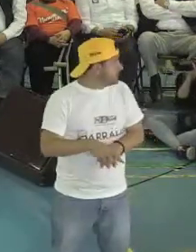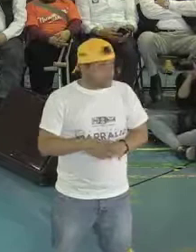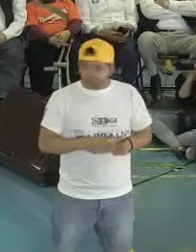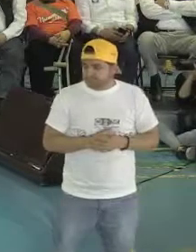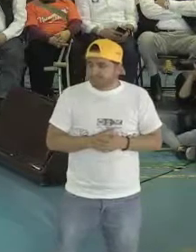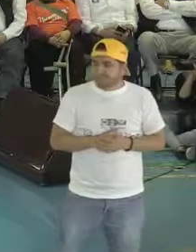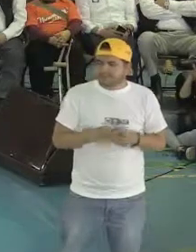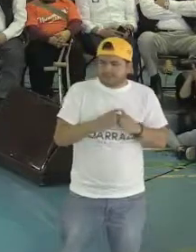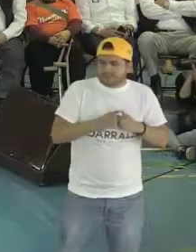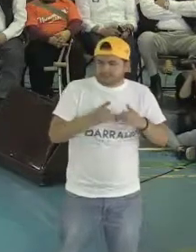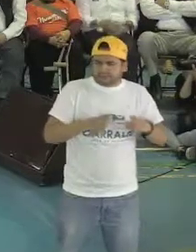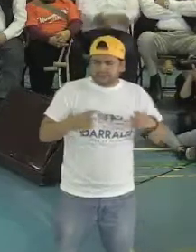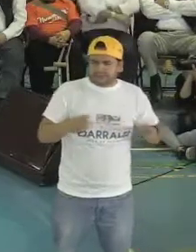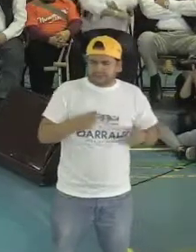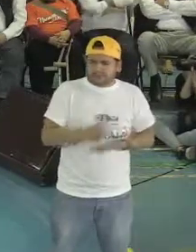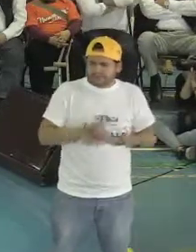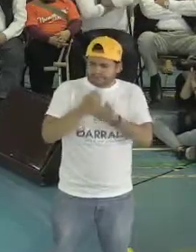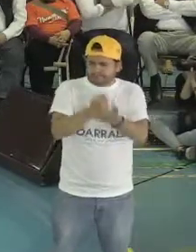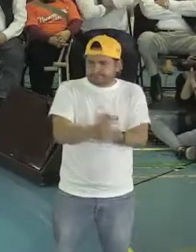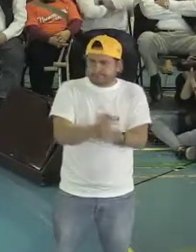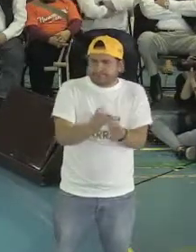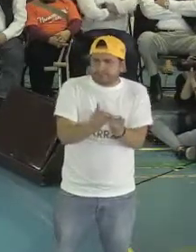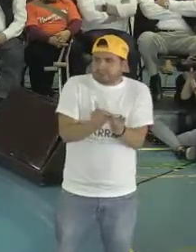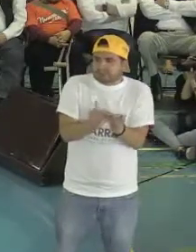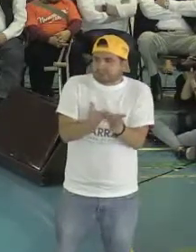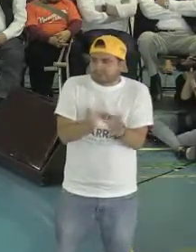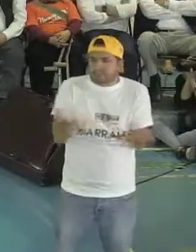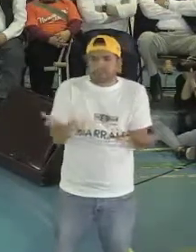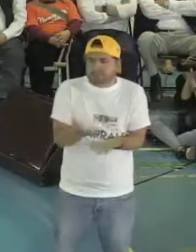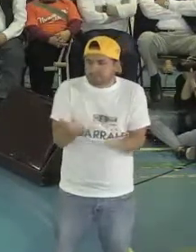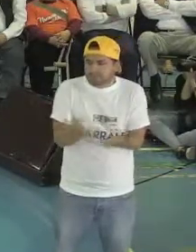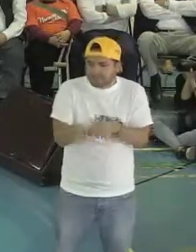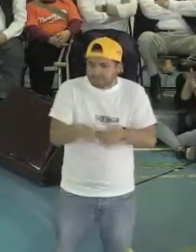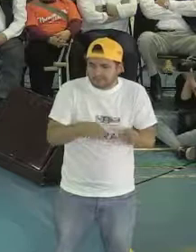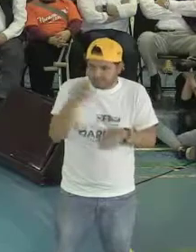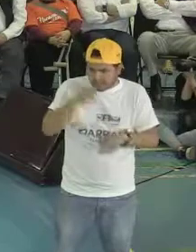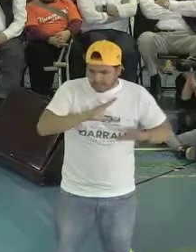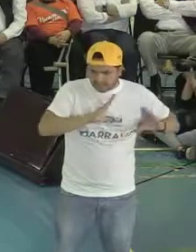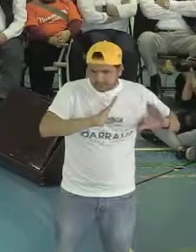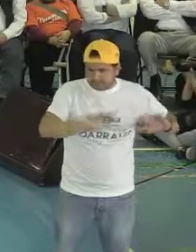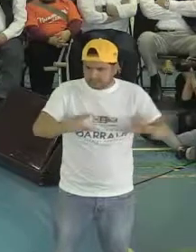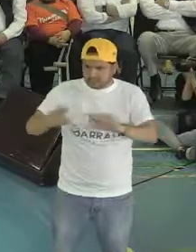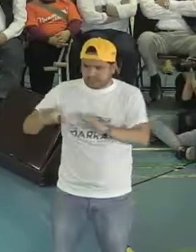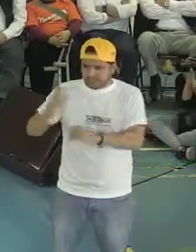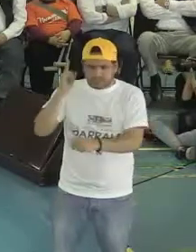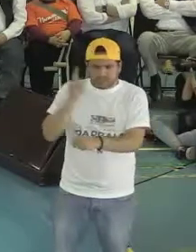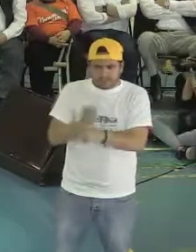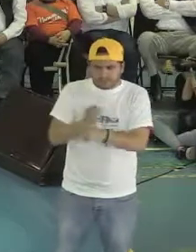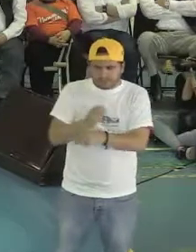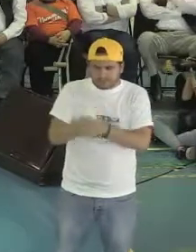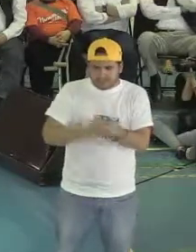económico está muy claro lo que vamos a hacer. Vamos a trabajar para capacitarlos en el empleo. Mi